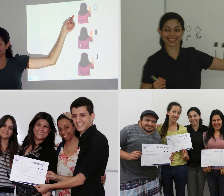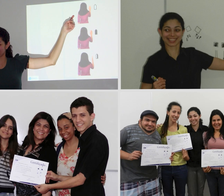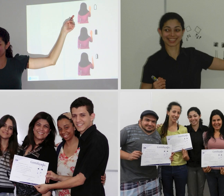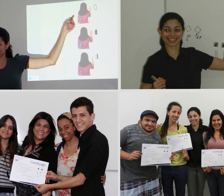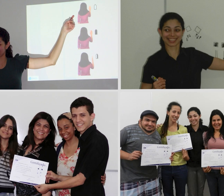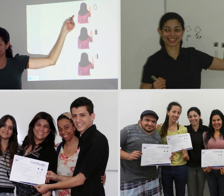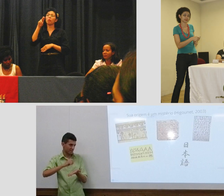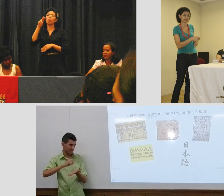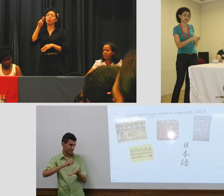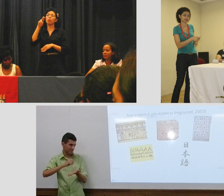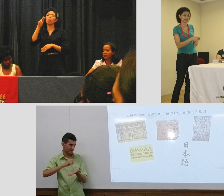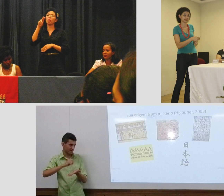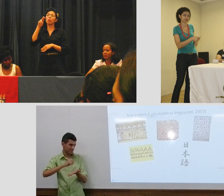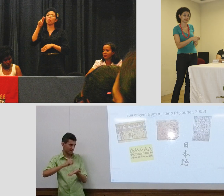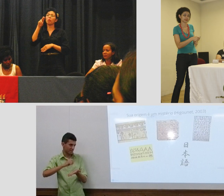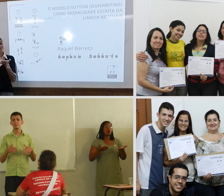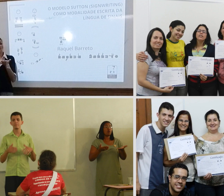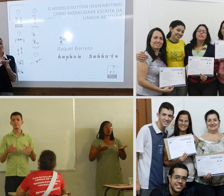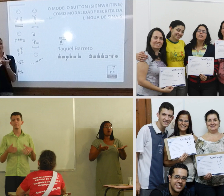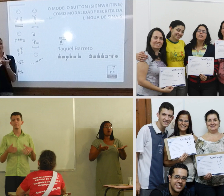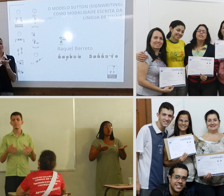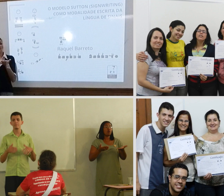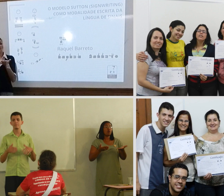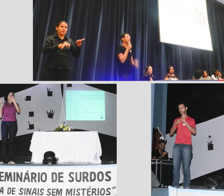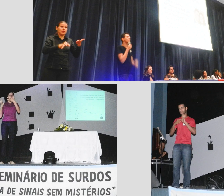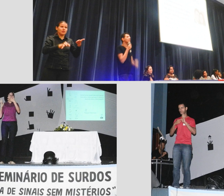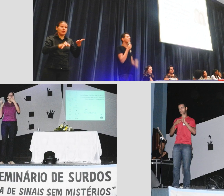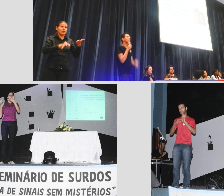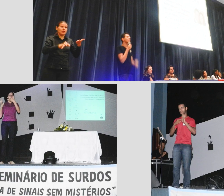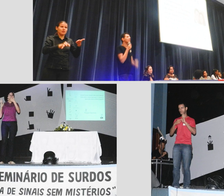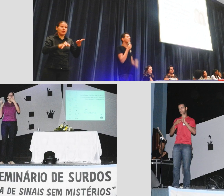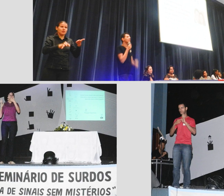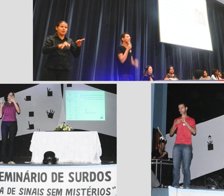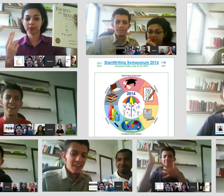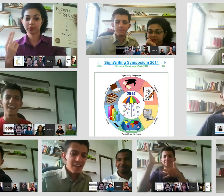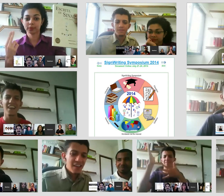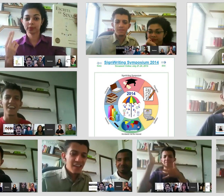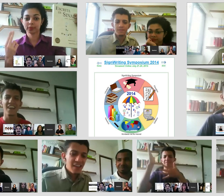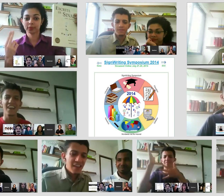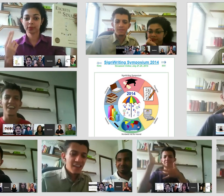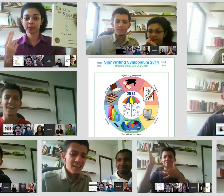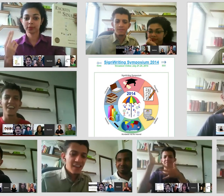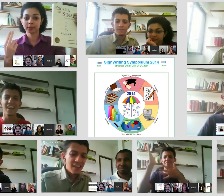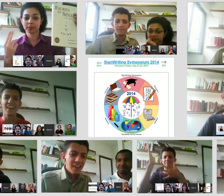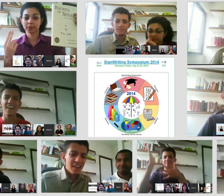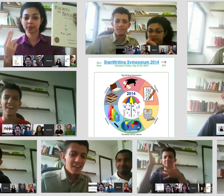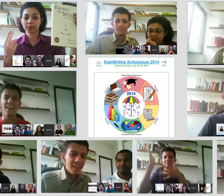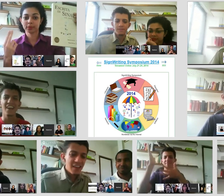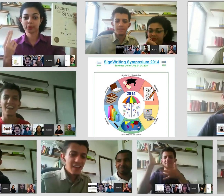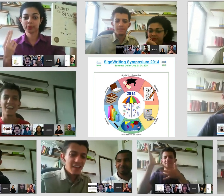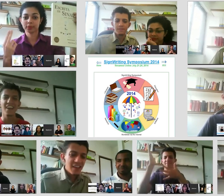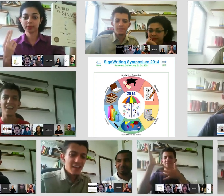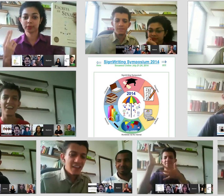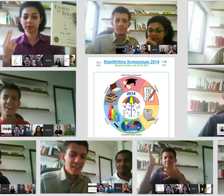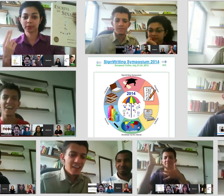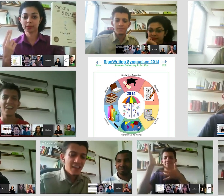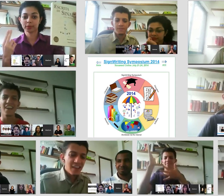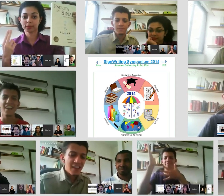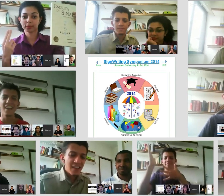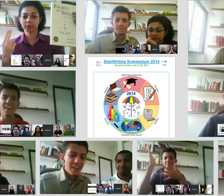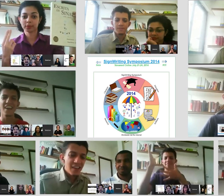palestras, oficinas, cursos, fizemos muitas viagens. Nós coordenamos e